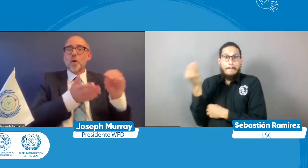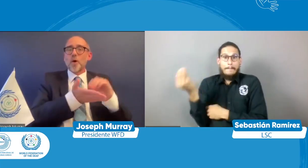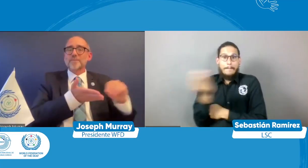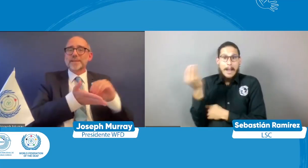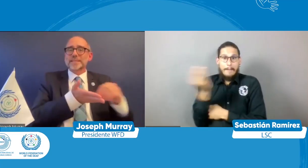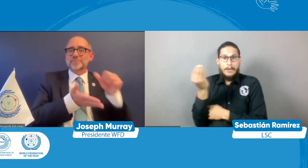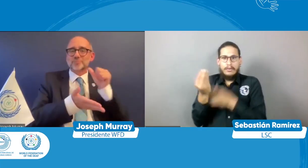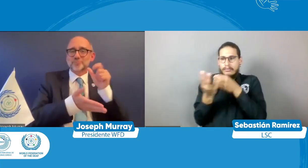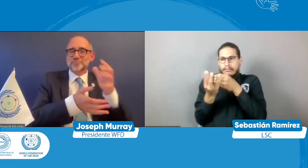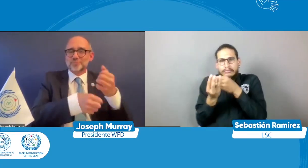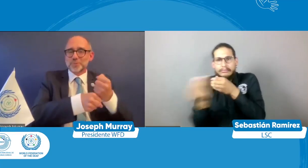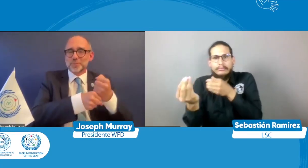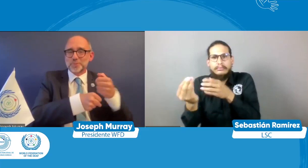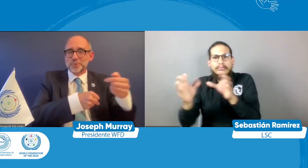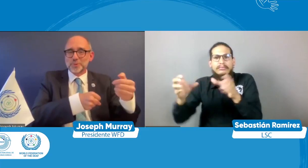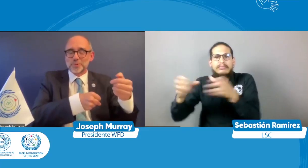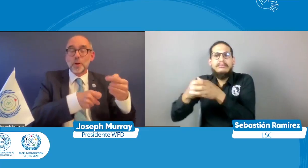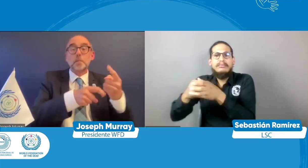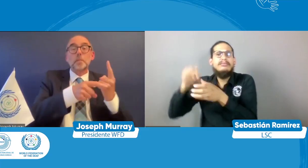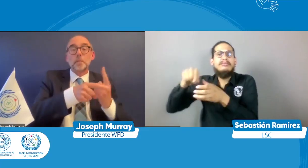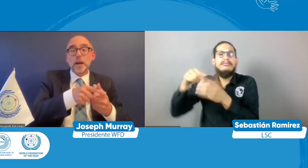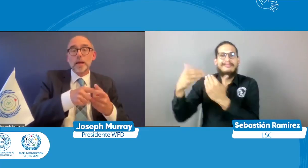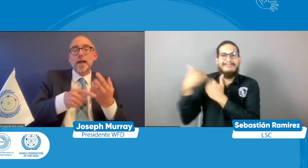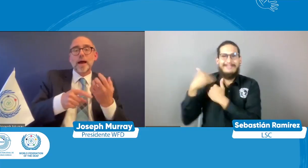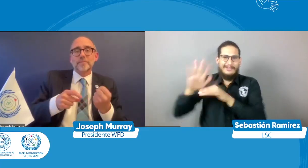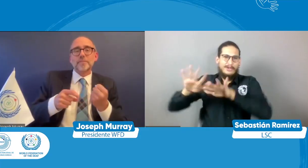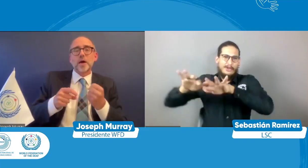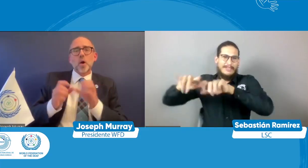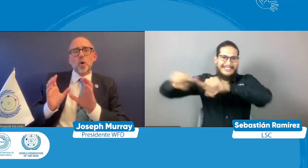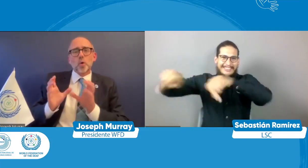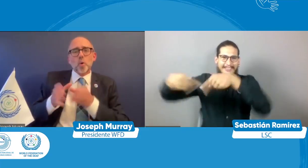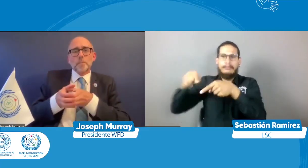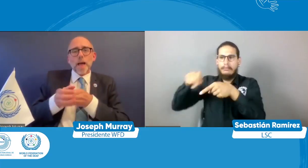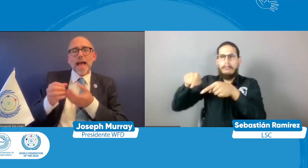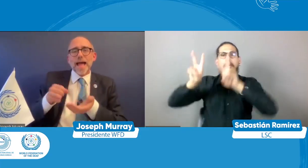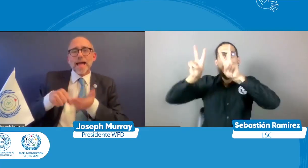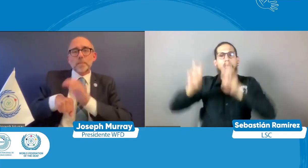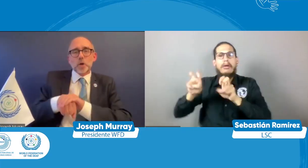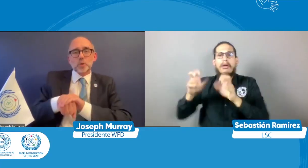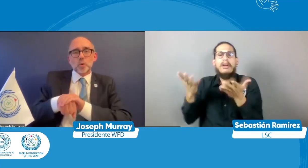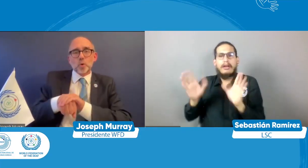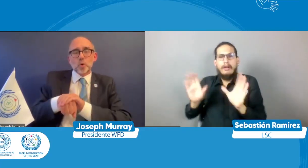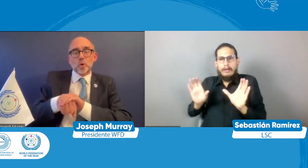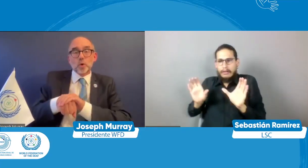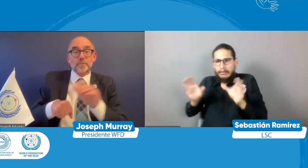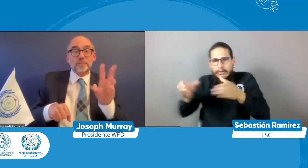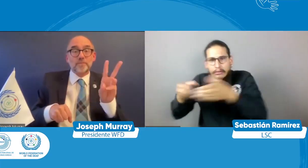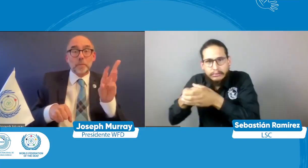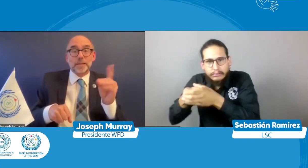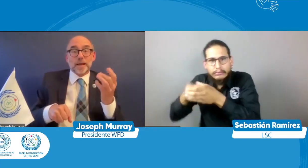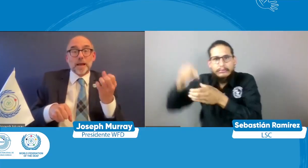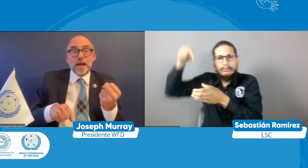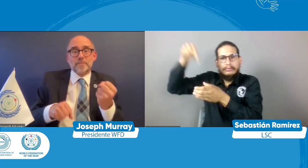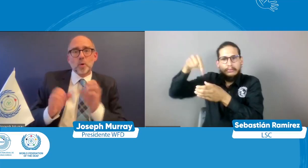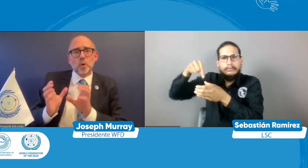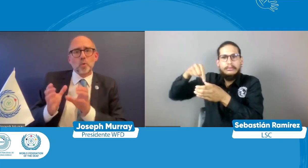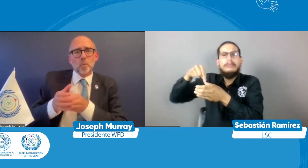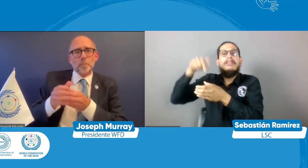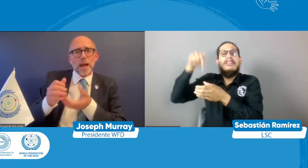Federación Mundial de Sordos pues tenemos allí nuestros oficiales de derechos humanos y nuestros oficiales que están hablando acerca de la